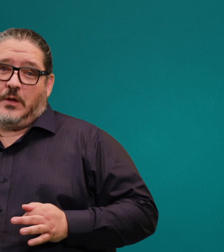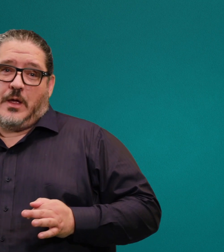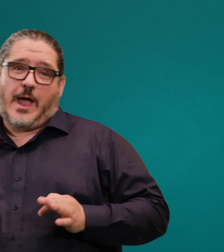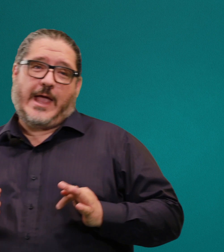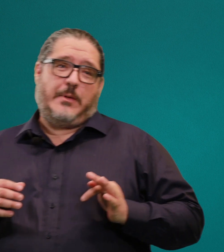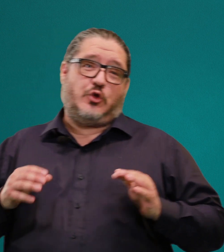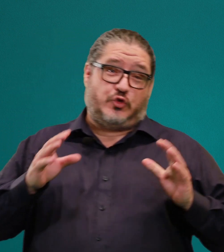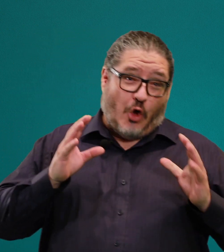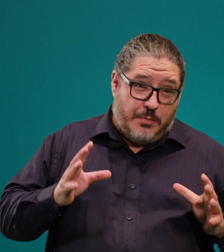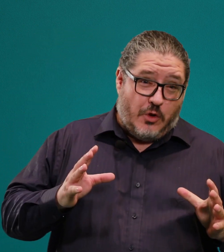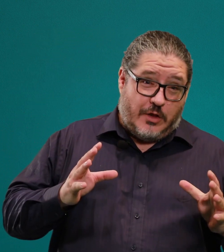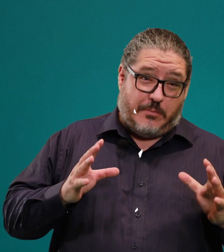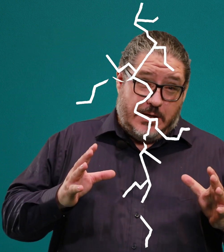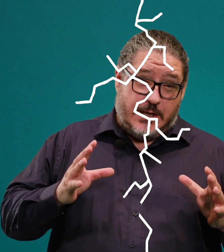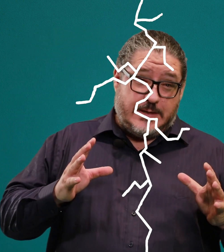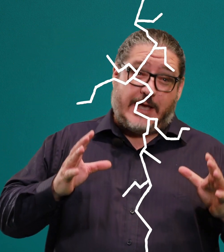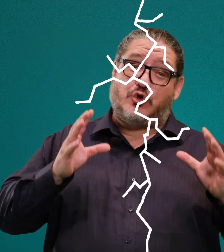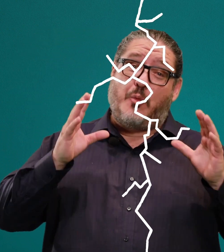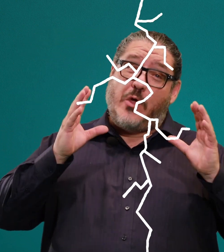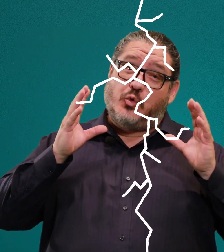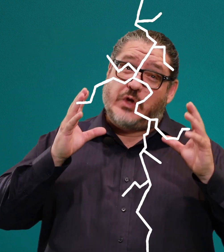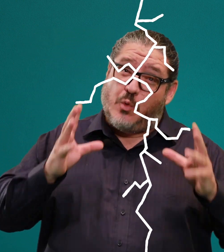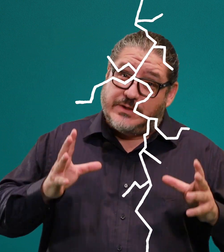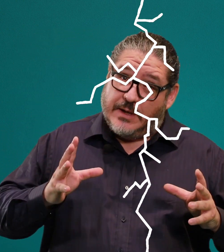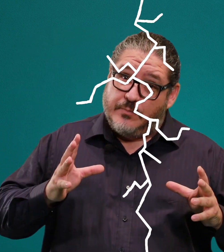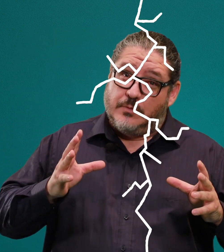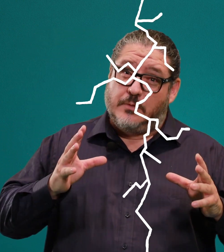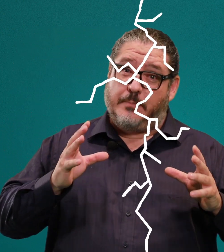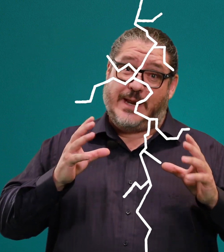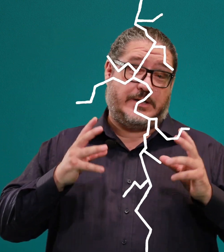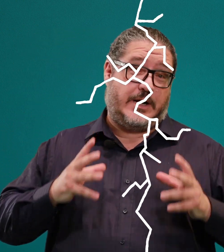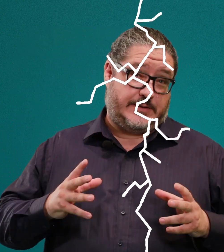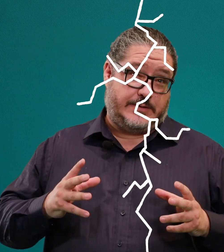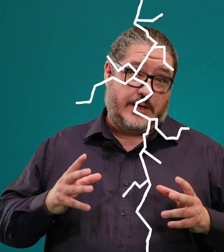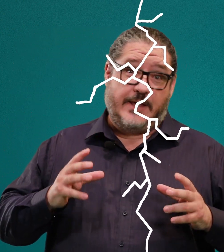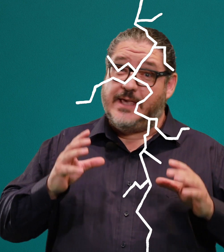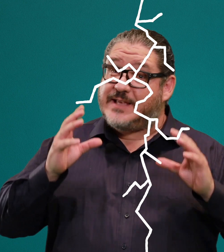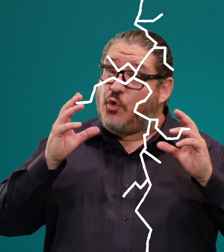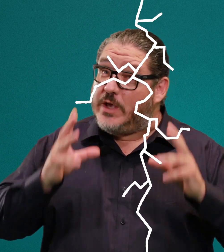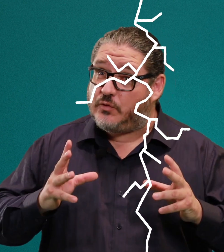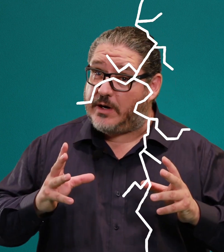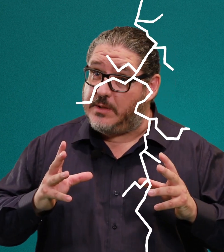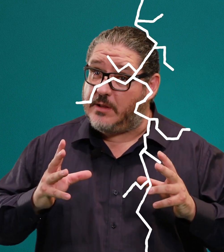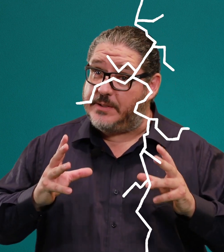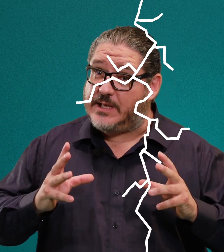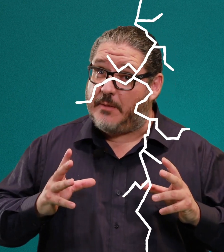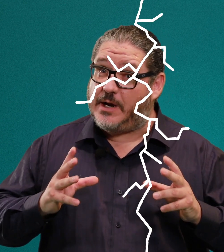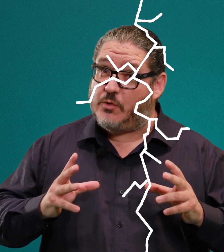Hay al menos 2 millones de familias que solo pueden usar WhatsApp para hacer clases, y esa no es una herramienta pensada para la